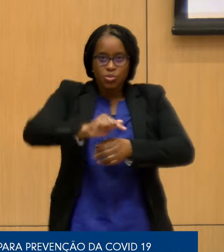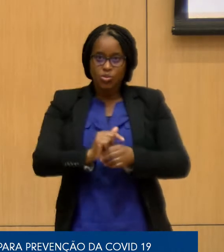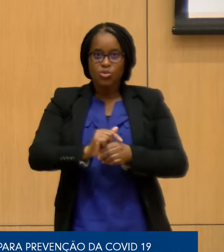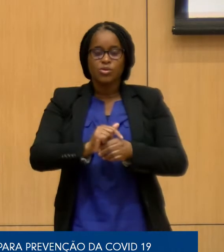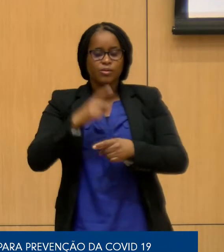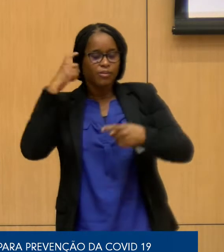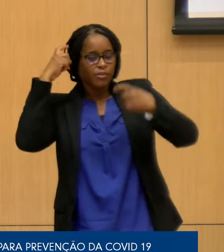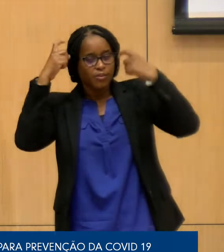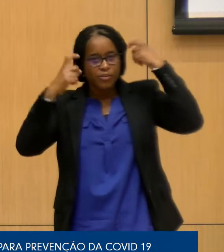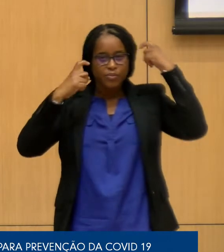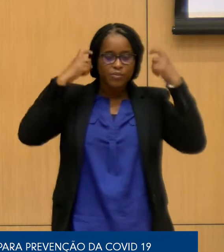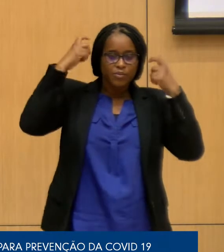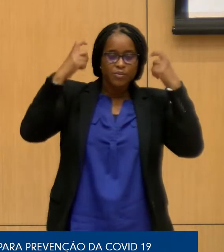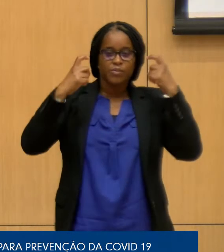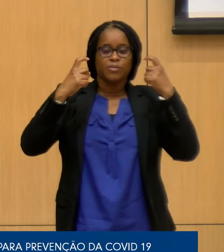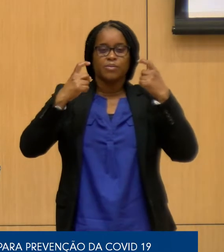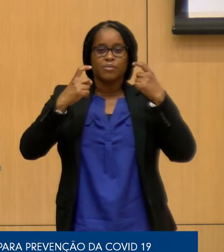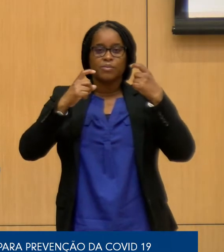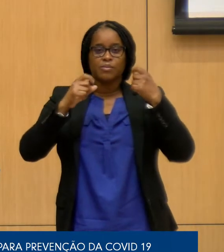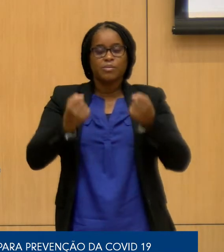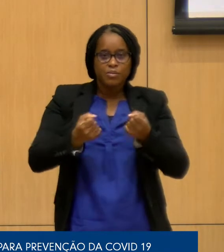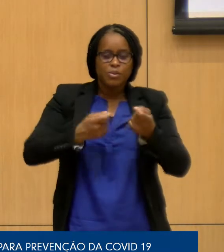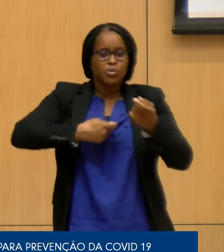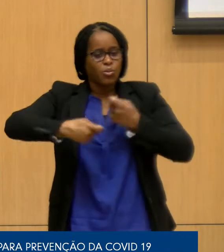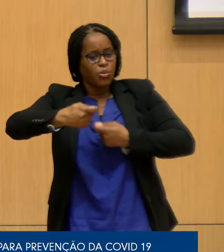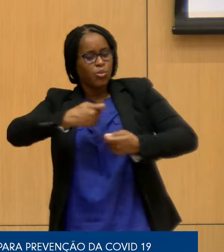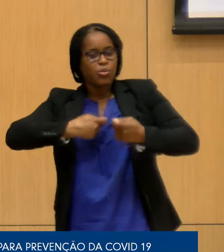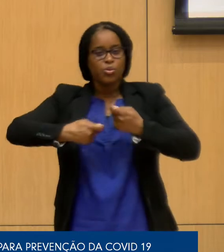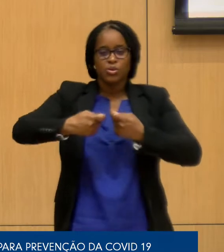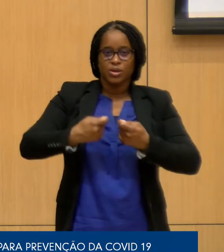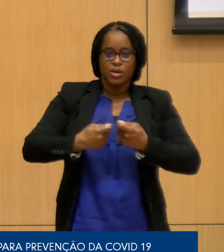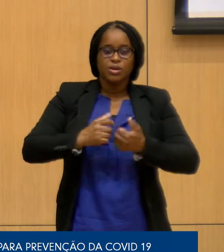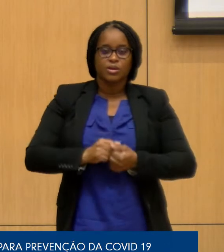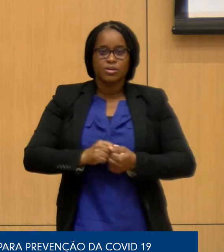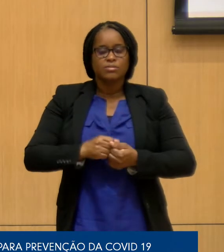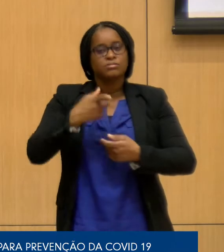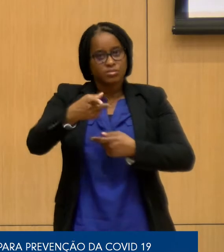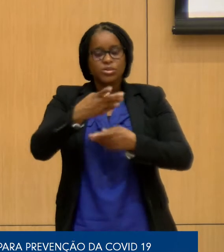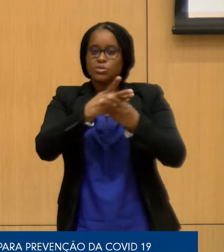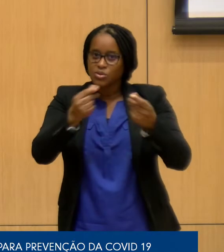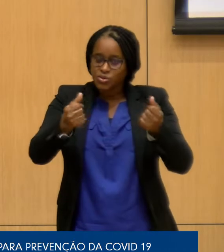reflete, para no coordena, para no lejo.